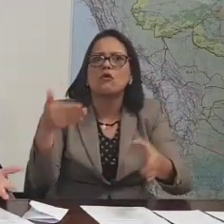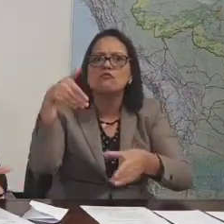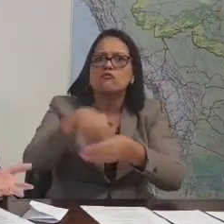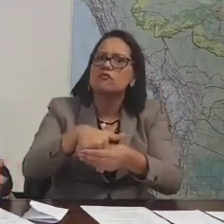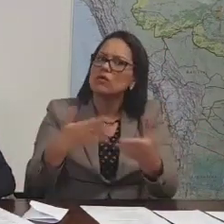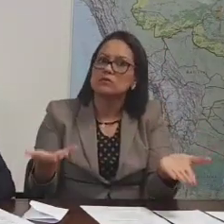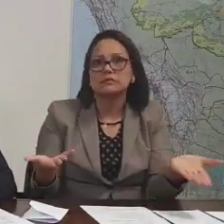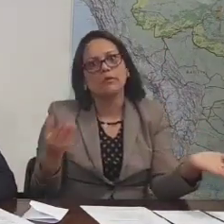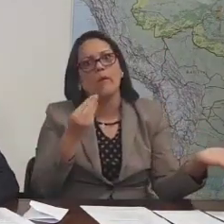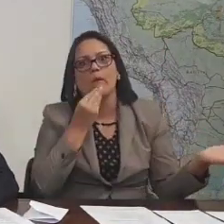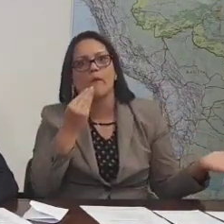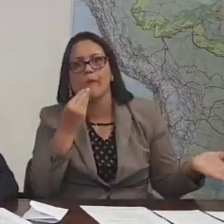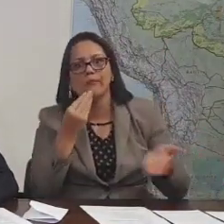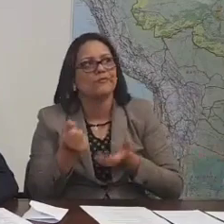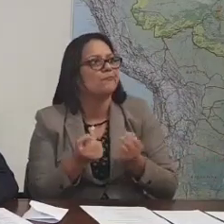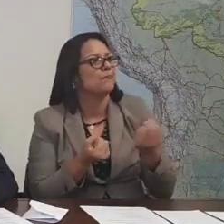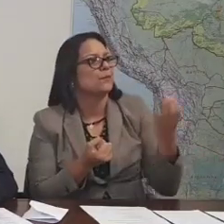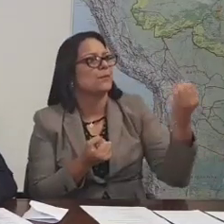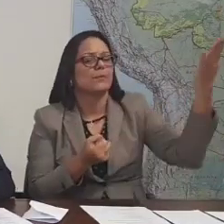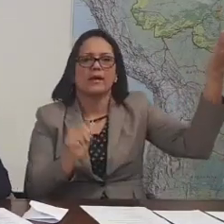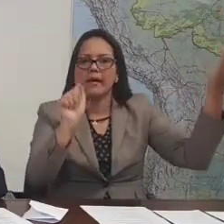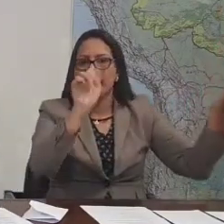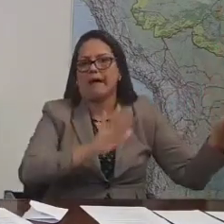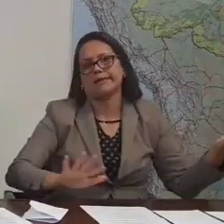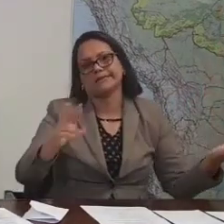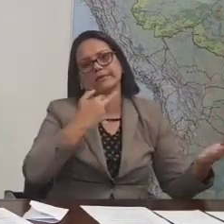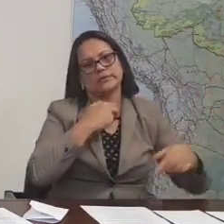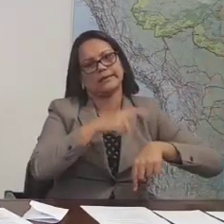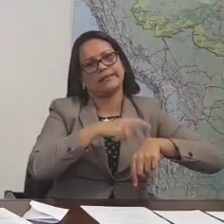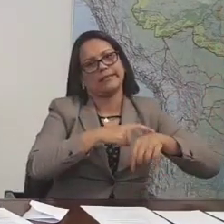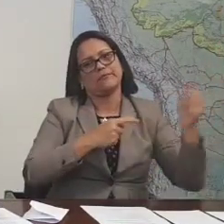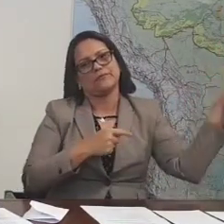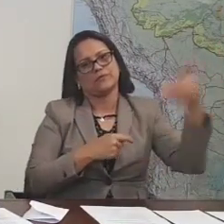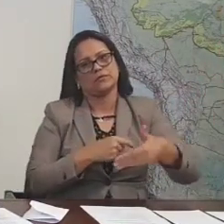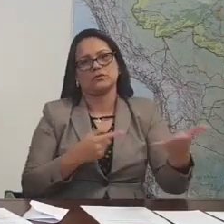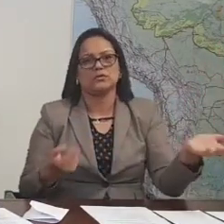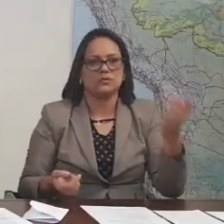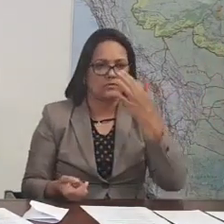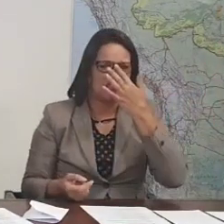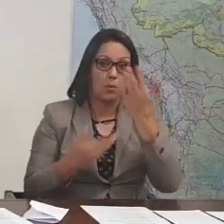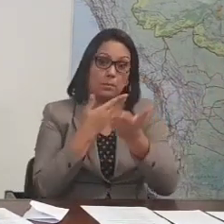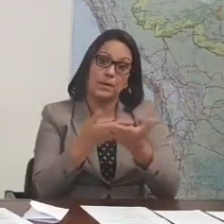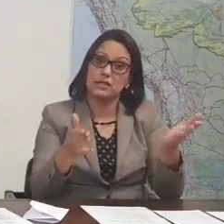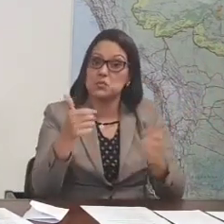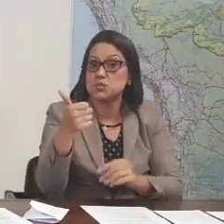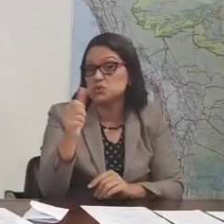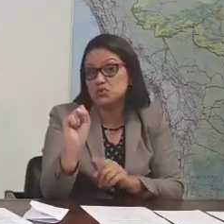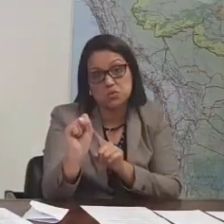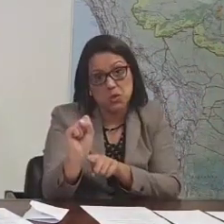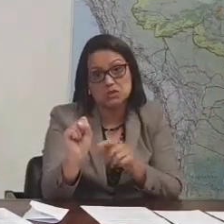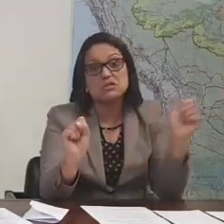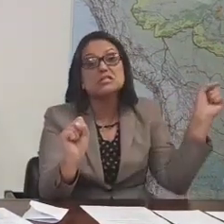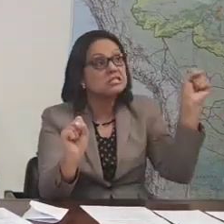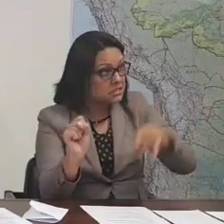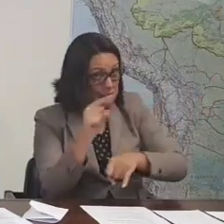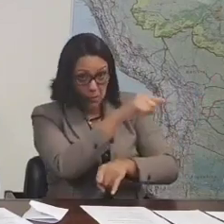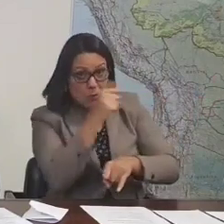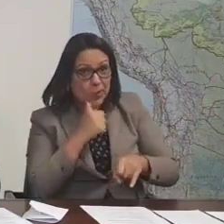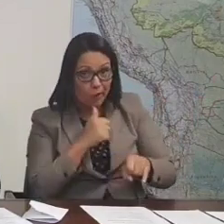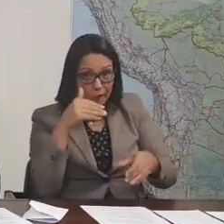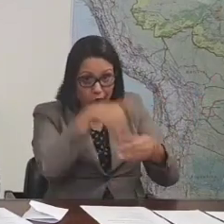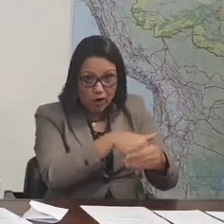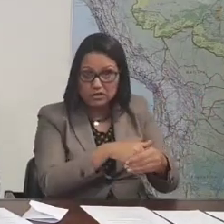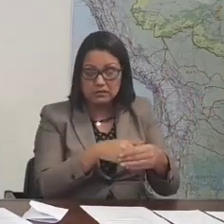obviamente, não conseguiu chegar a tempo e votar. Em vez de perder por quantos votos? 18 votos. Teria perdido por 17 votos. Sem problema nenhum.